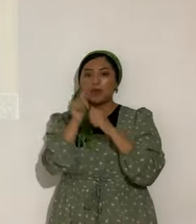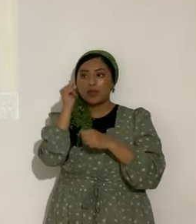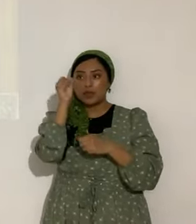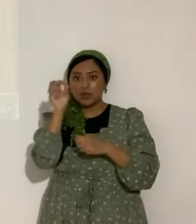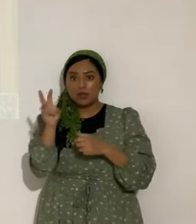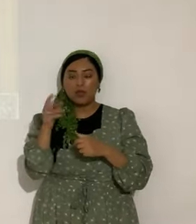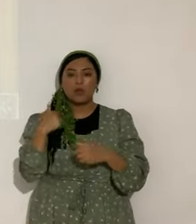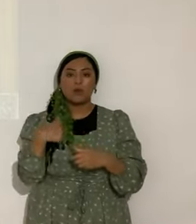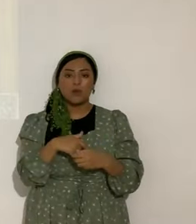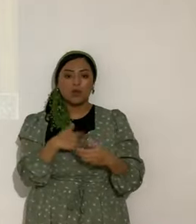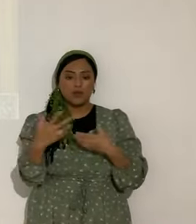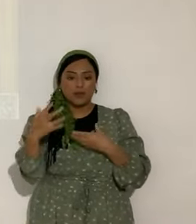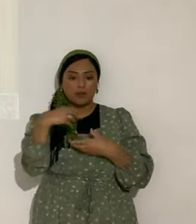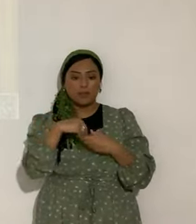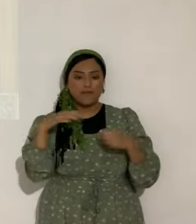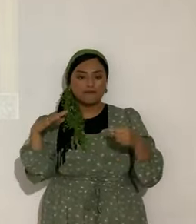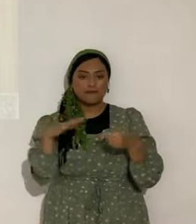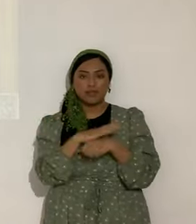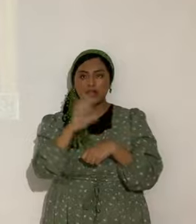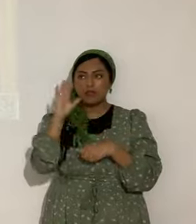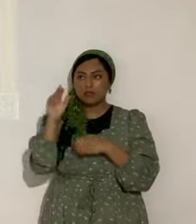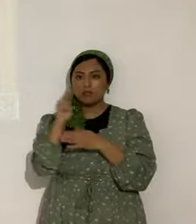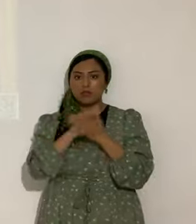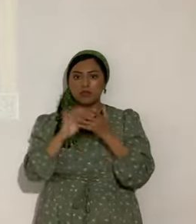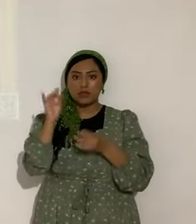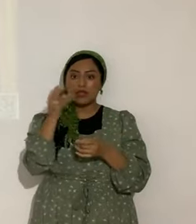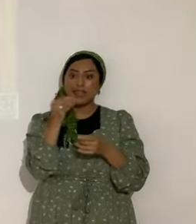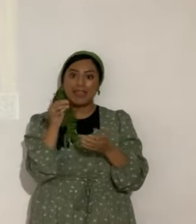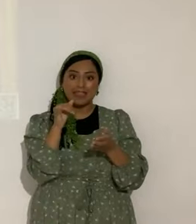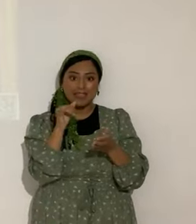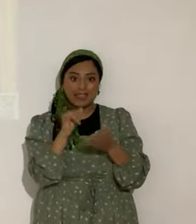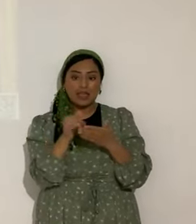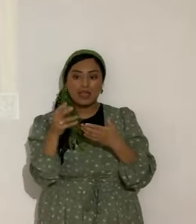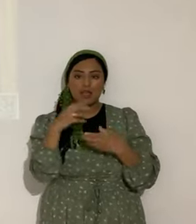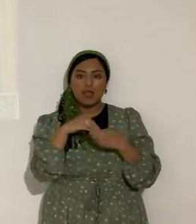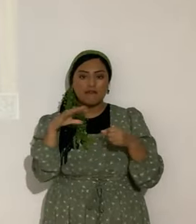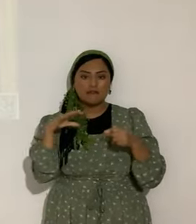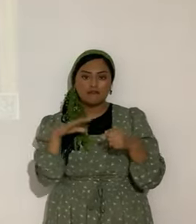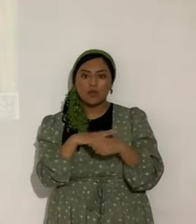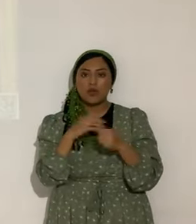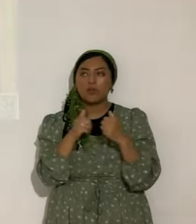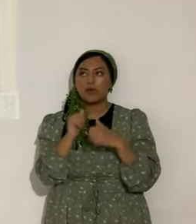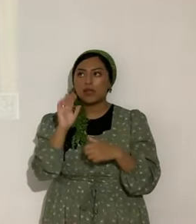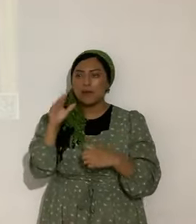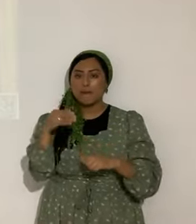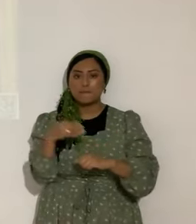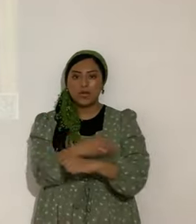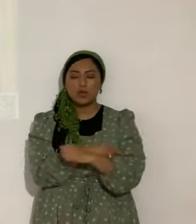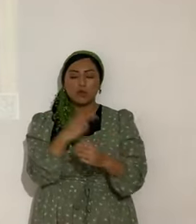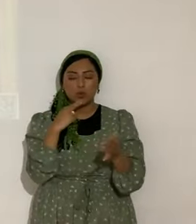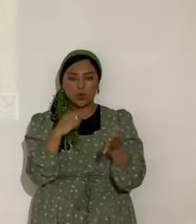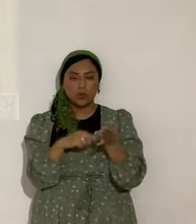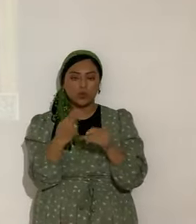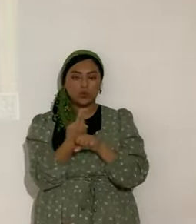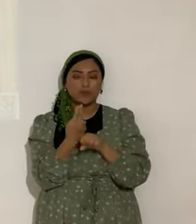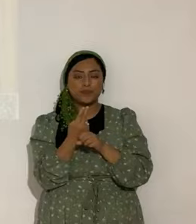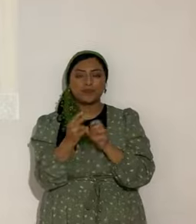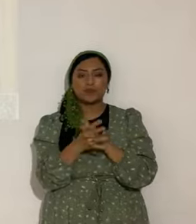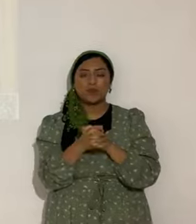llenamos de su presencia. Y eso es lo que nos llena de su poder. Anótenlo hermanos. Les va a servir. Nos